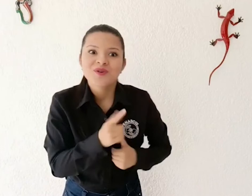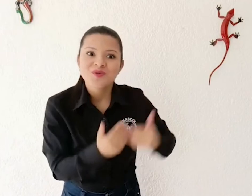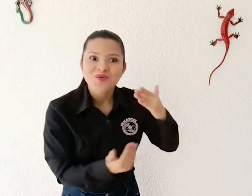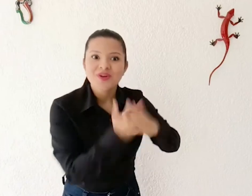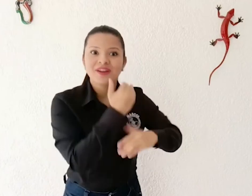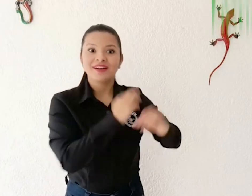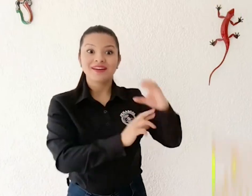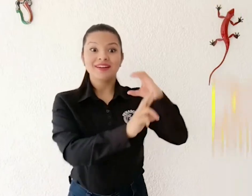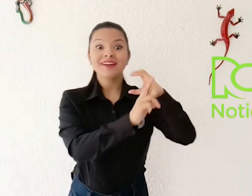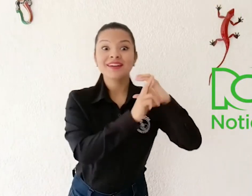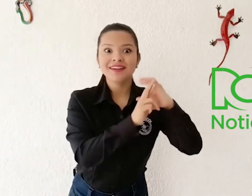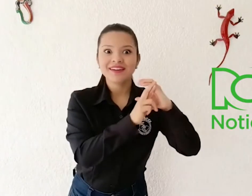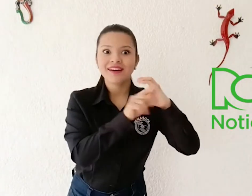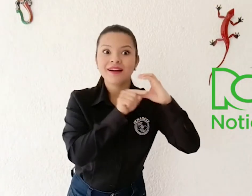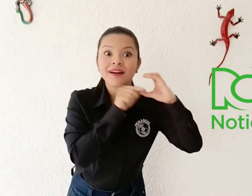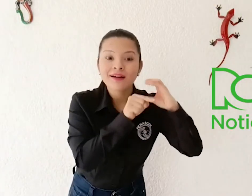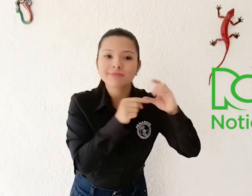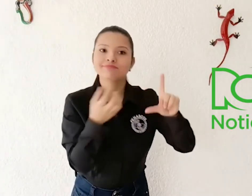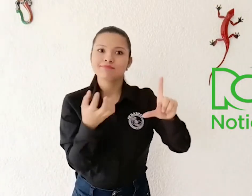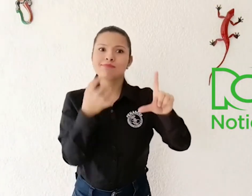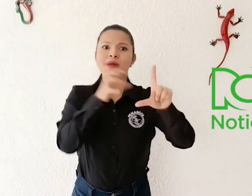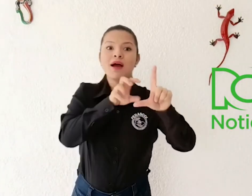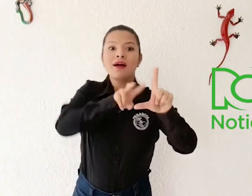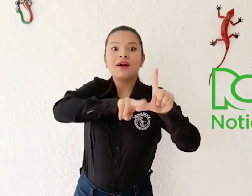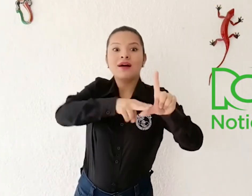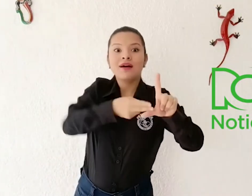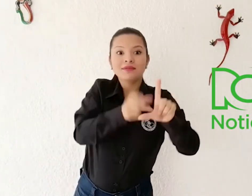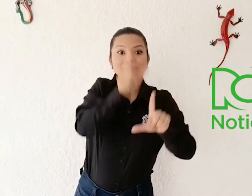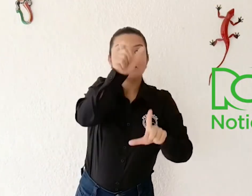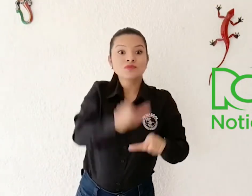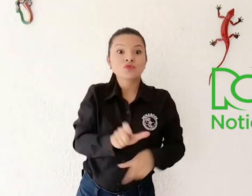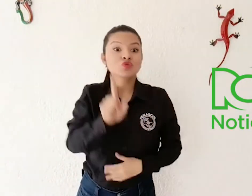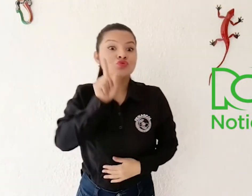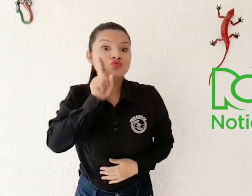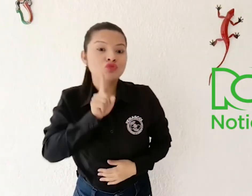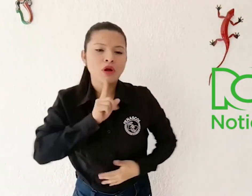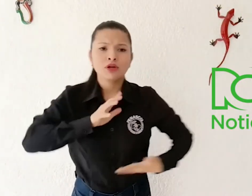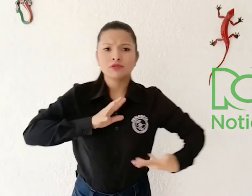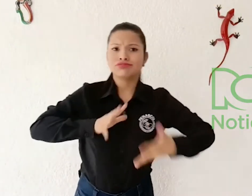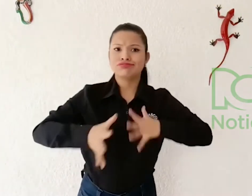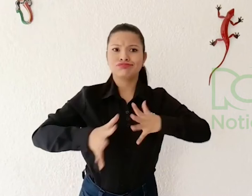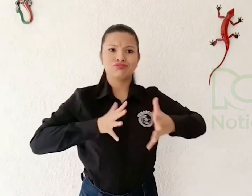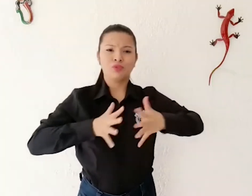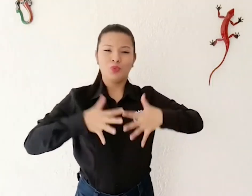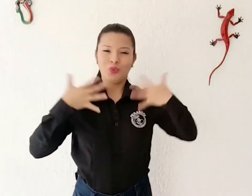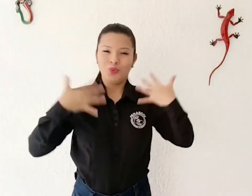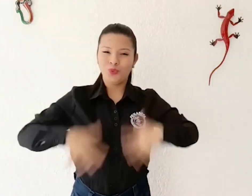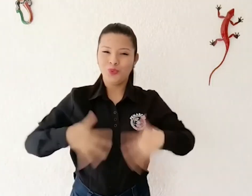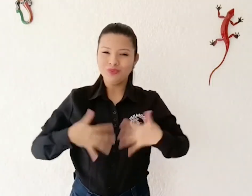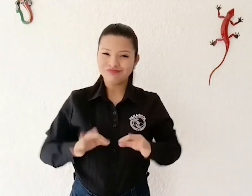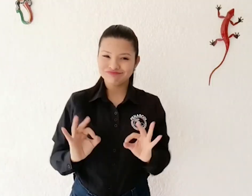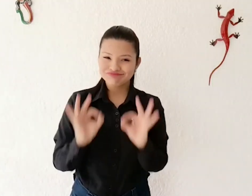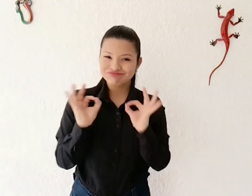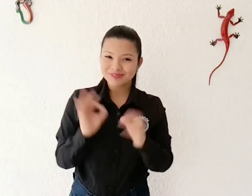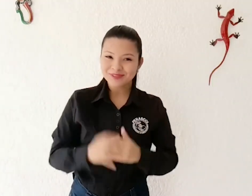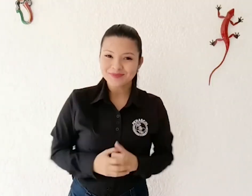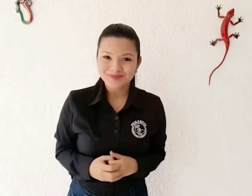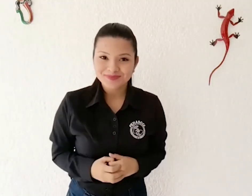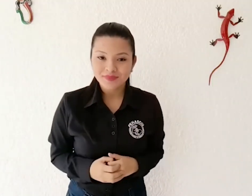En Noticias RCN, contaremos también con un intérprete sordo a lengua de señas. Esto es